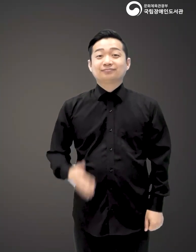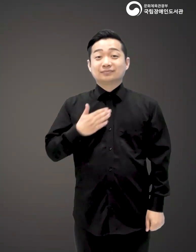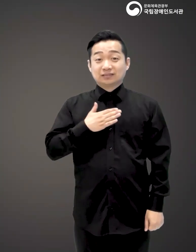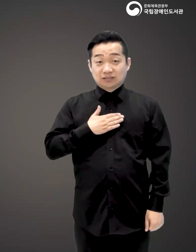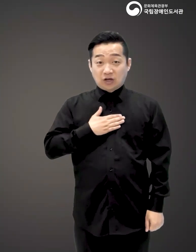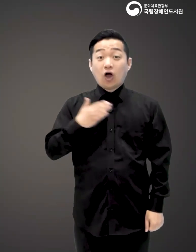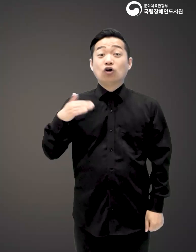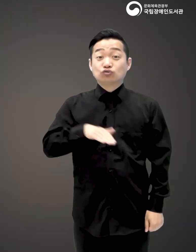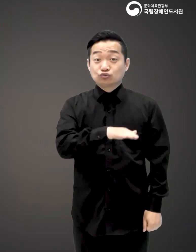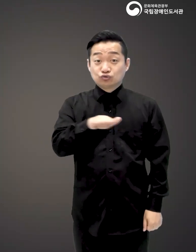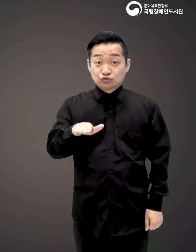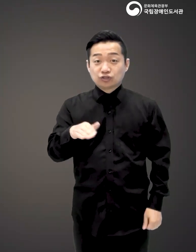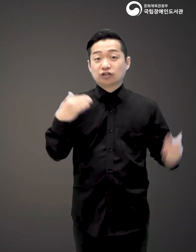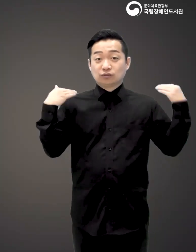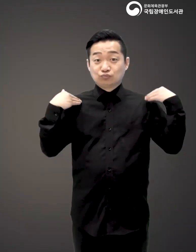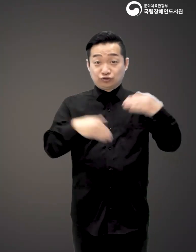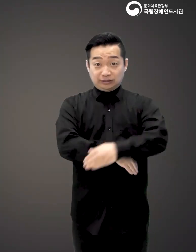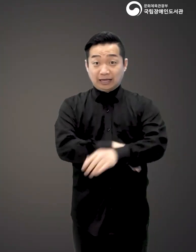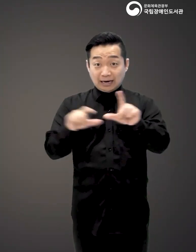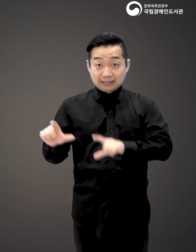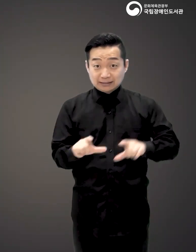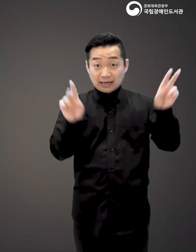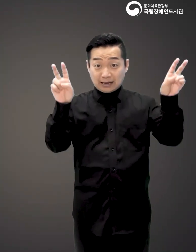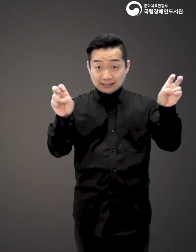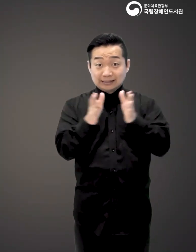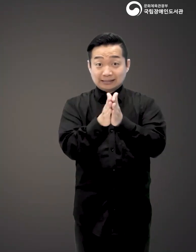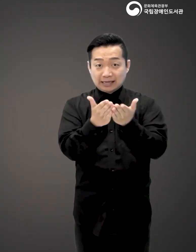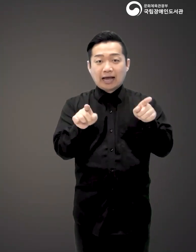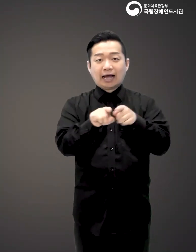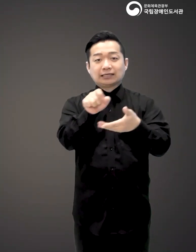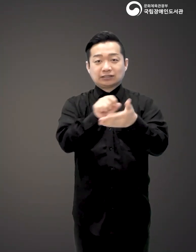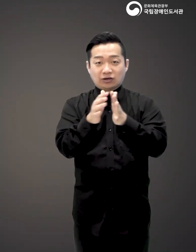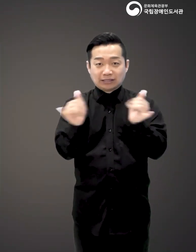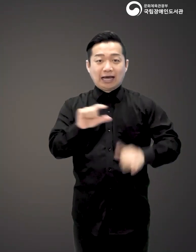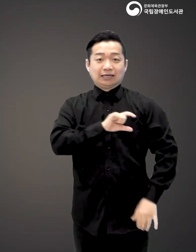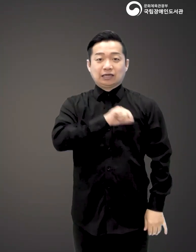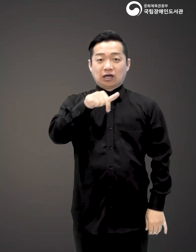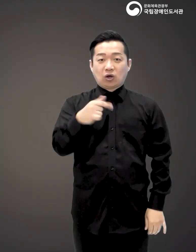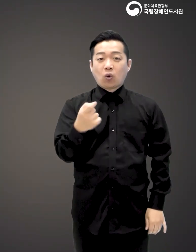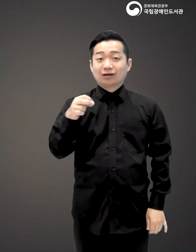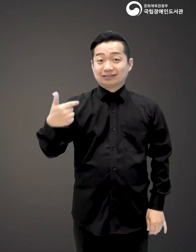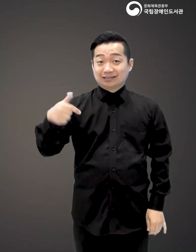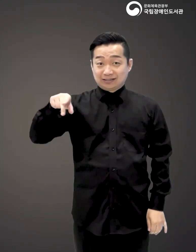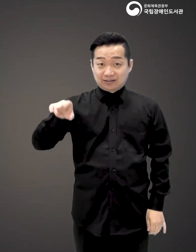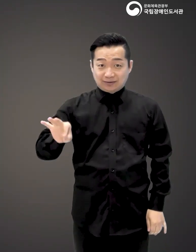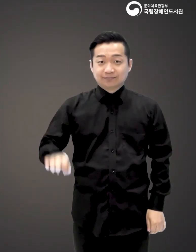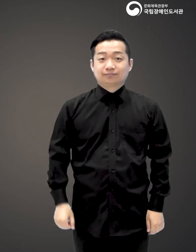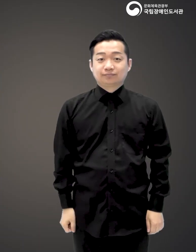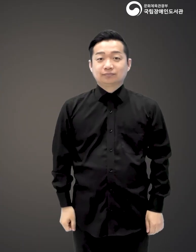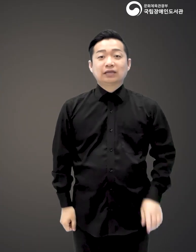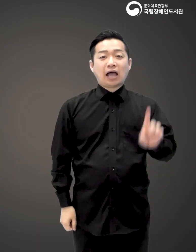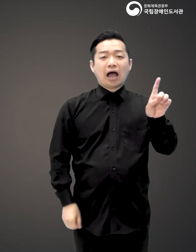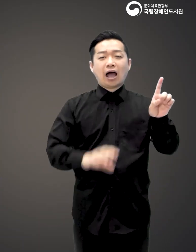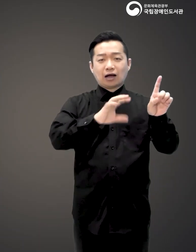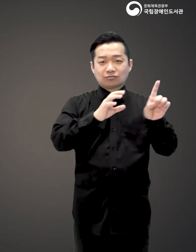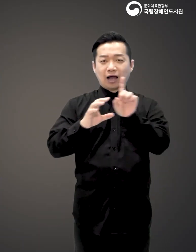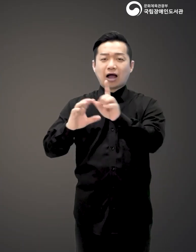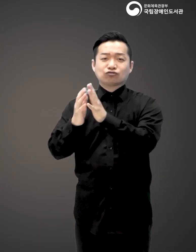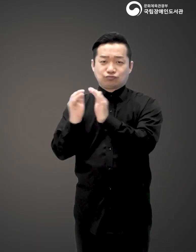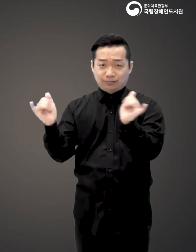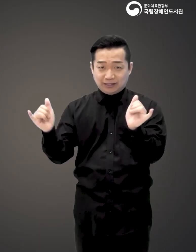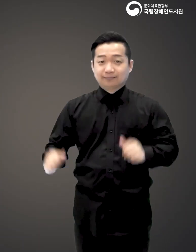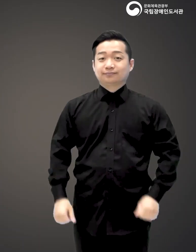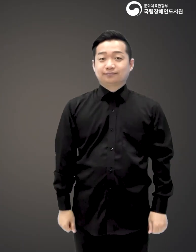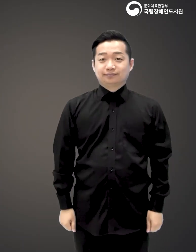저는 우리는 부탄에 삽니다라는 책의 공동저자 고은경이라고 합니다 하나의 국가,